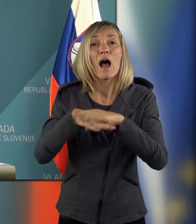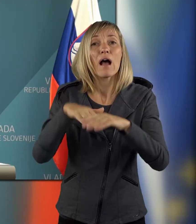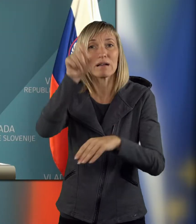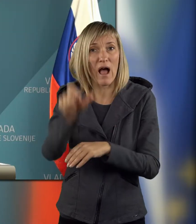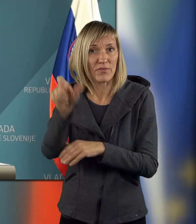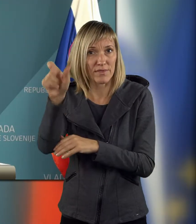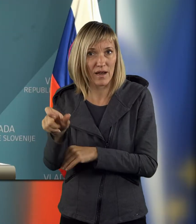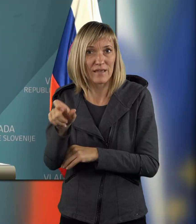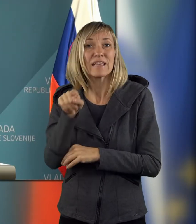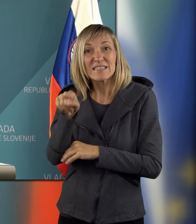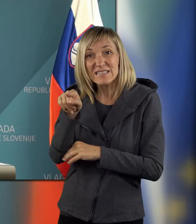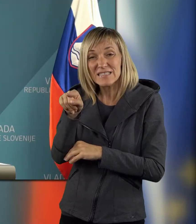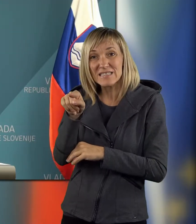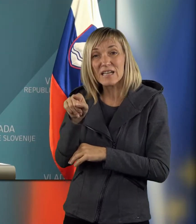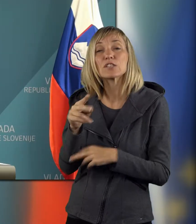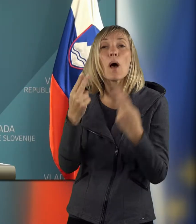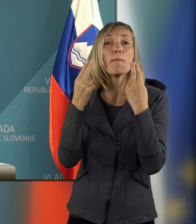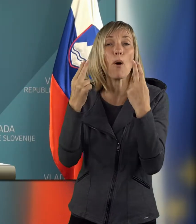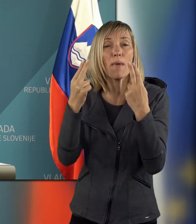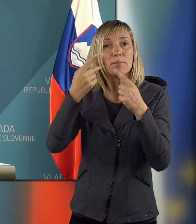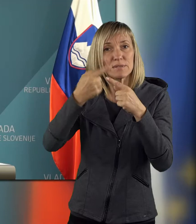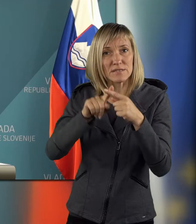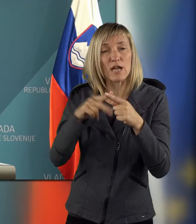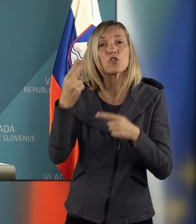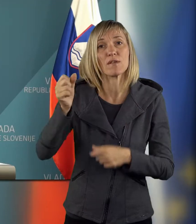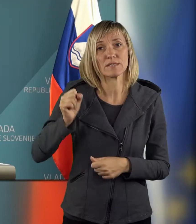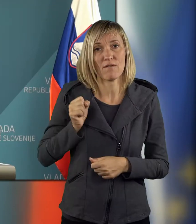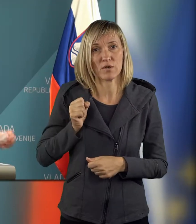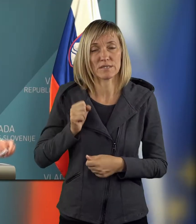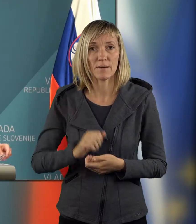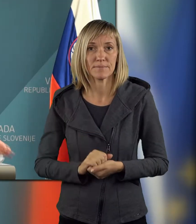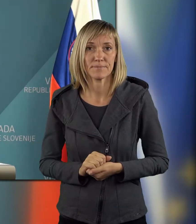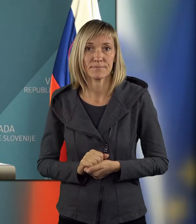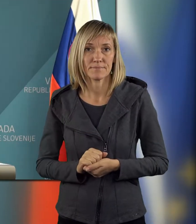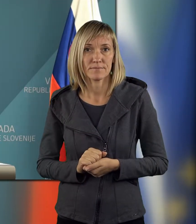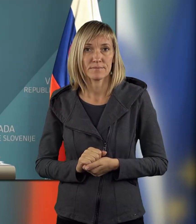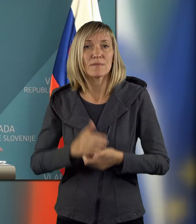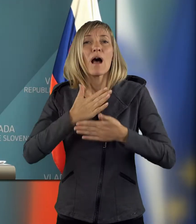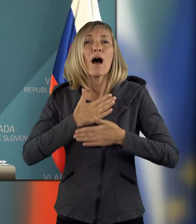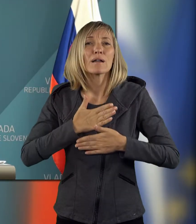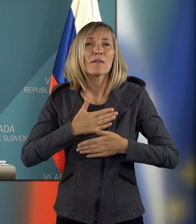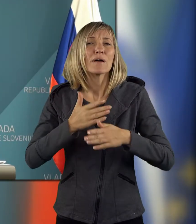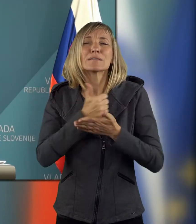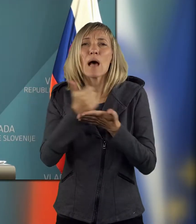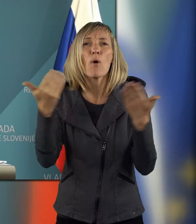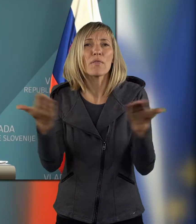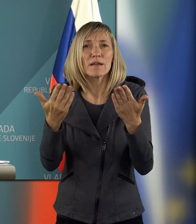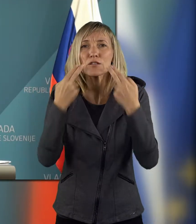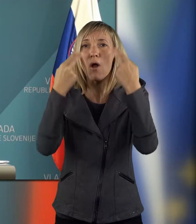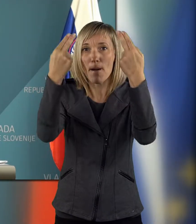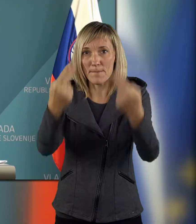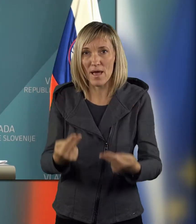ki so tista druga pomembna komponenta slovenske vojske. Rada bi samo na hitro